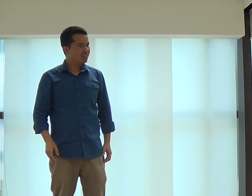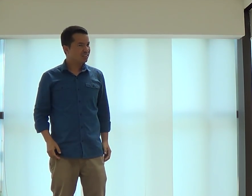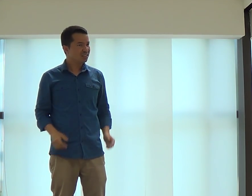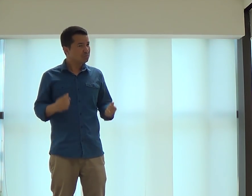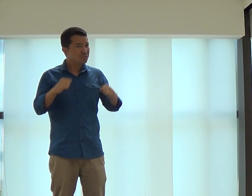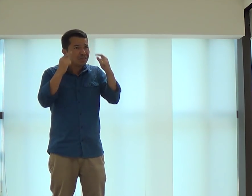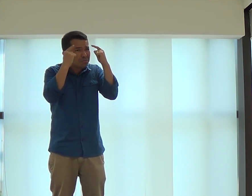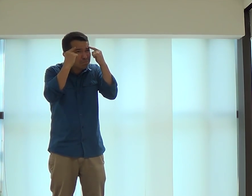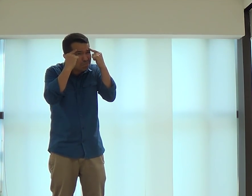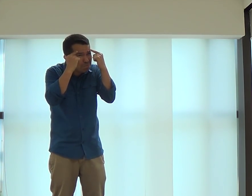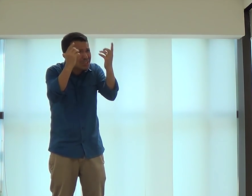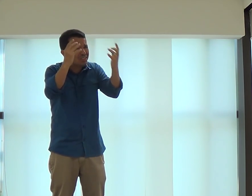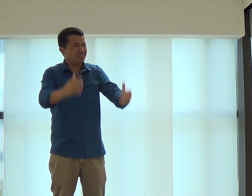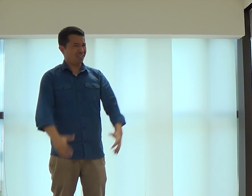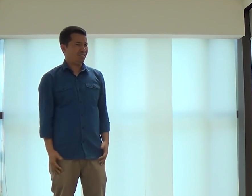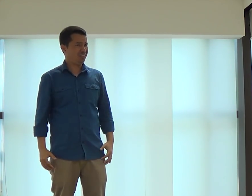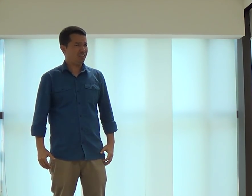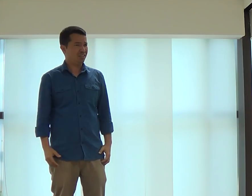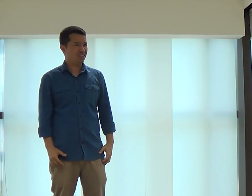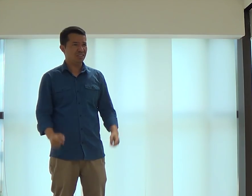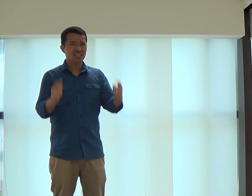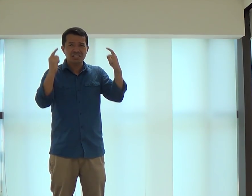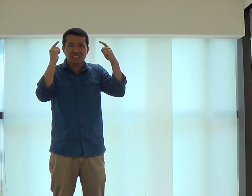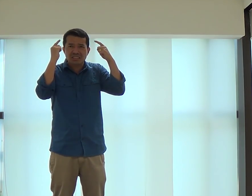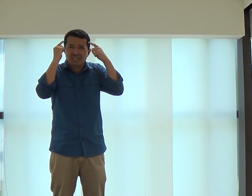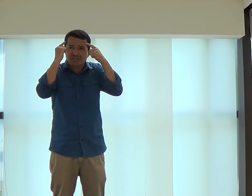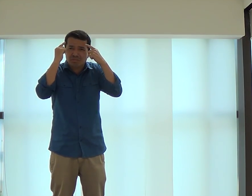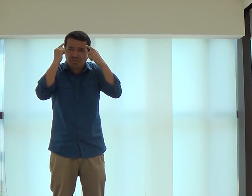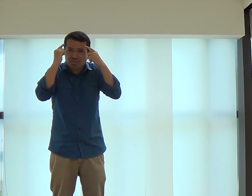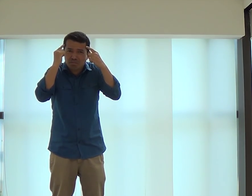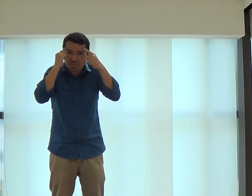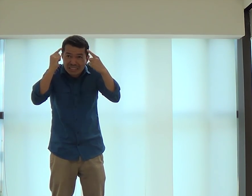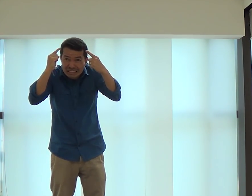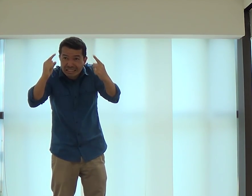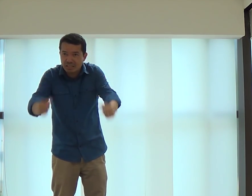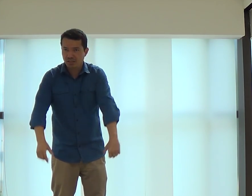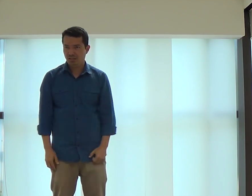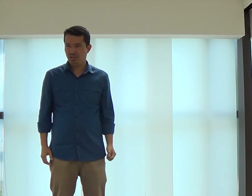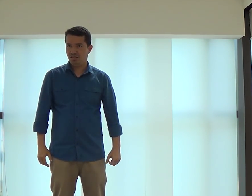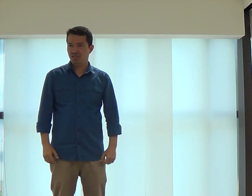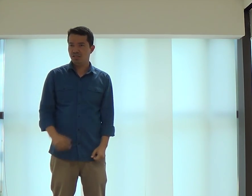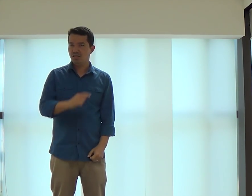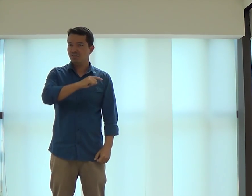Não é verdade? Então, você precisa estar pensando nisso. É seriamente. Pense nisso.